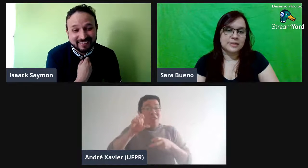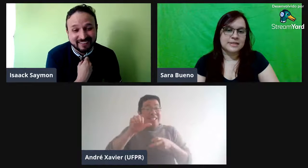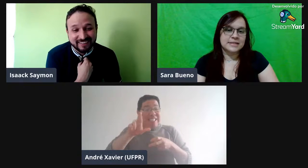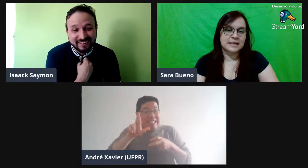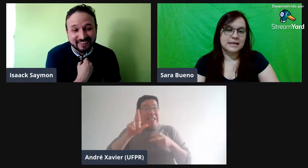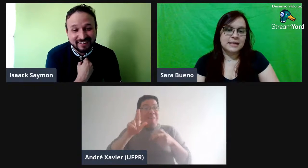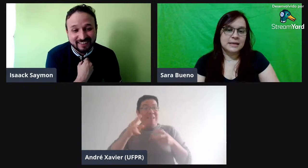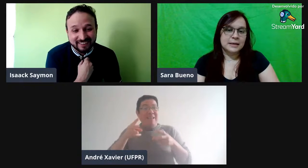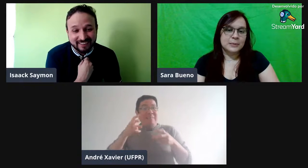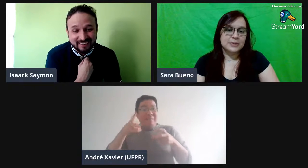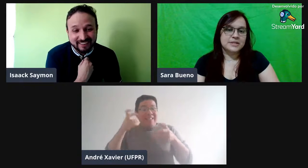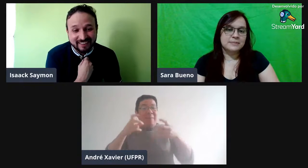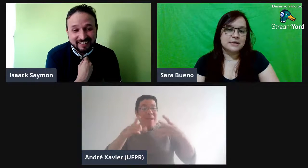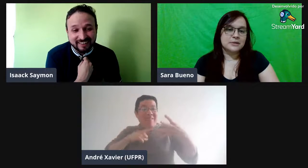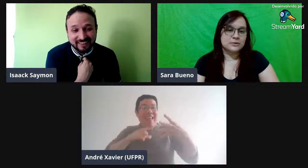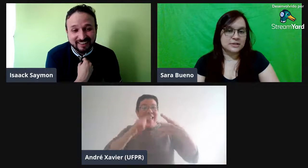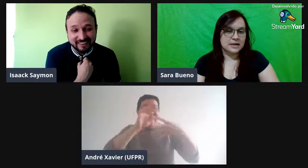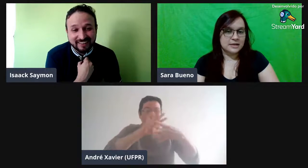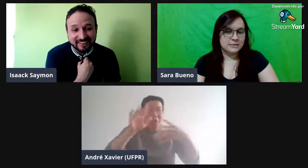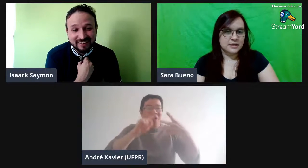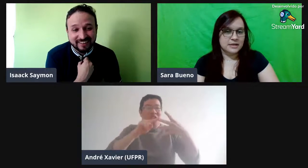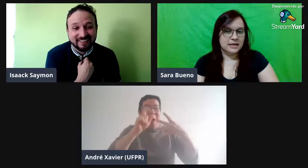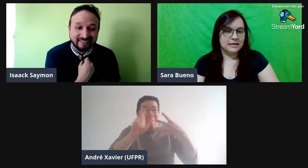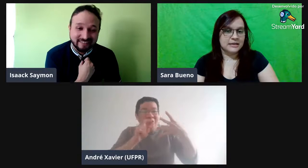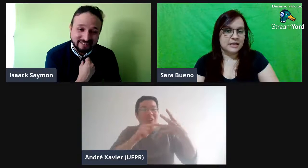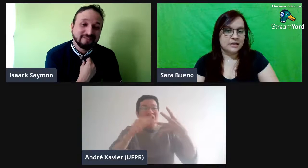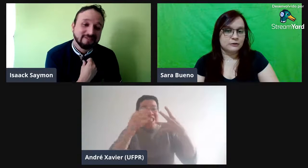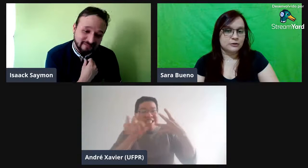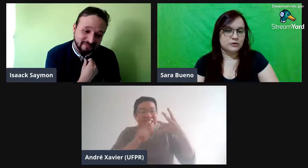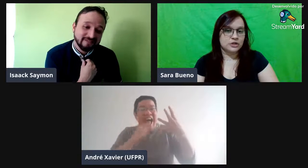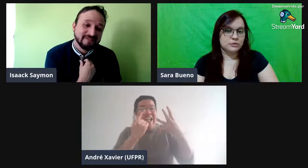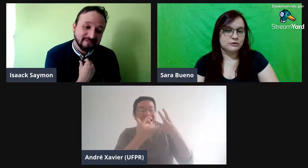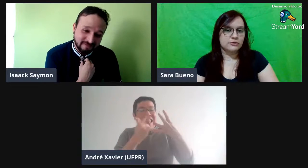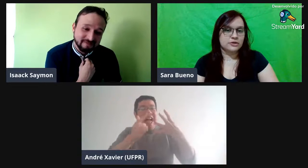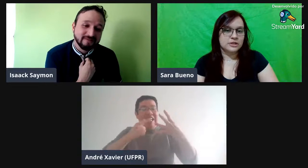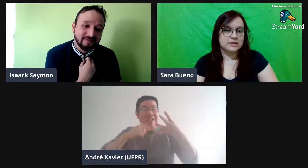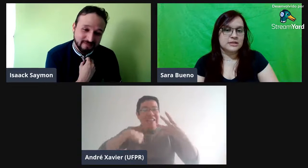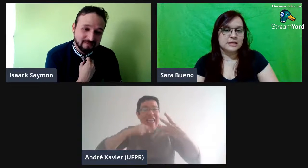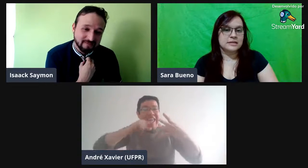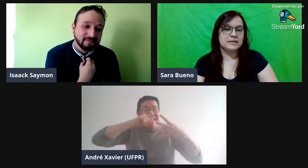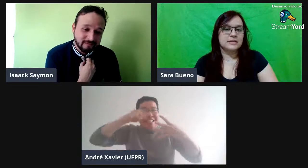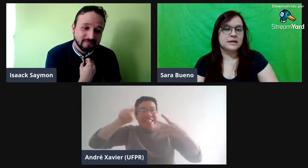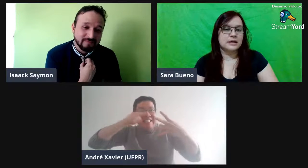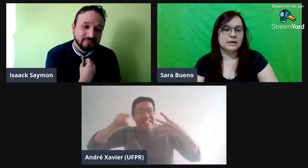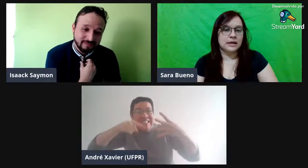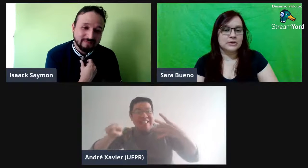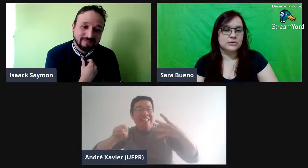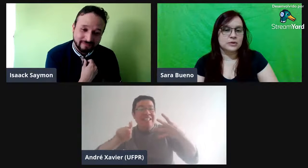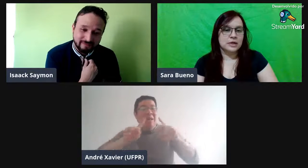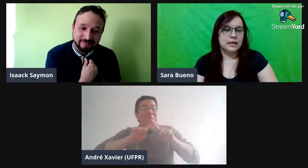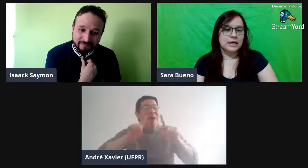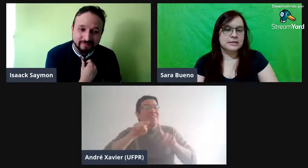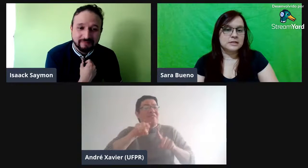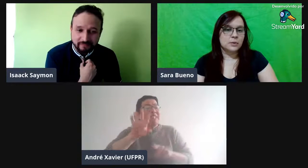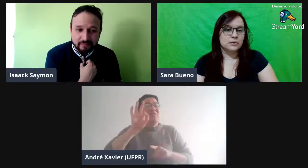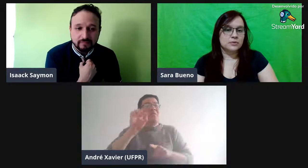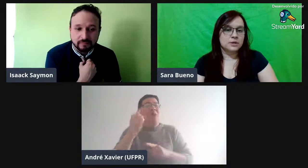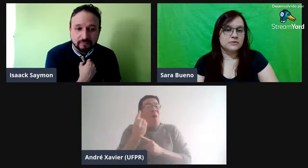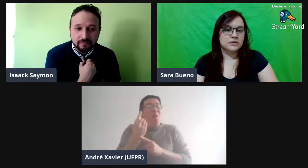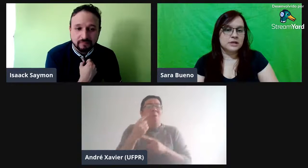mas eu percebi que o Zaymer, ele tem a fonologia, a morfologia, a sintese e a léxico. Esses pontos, mas você